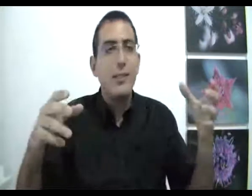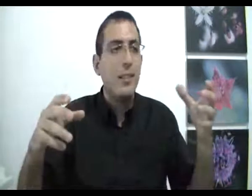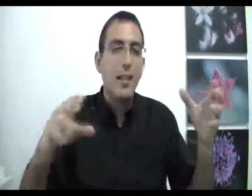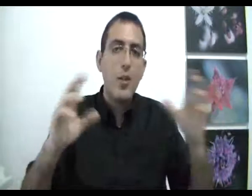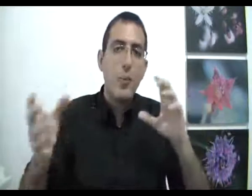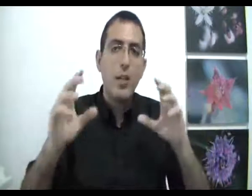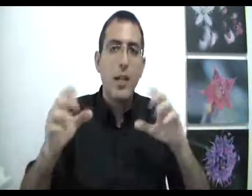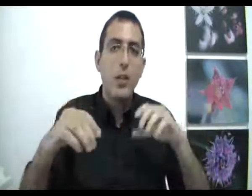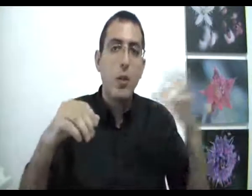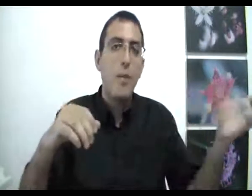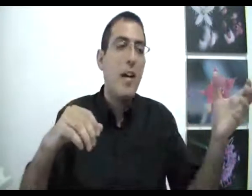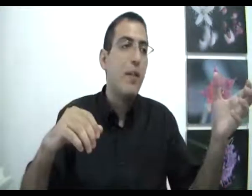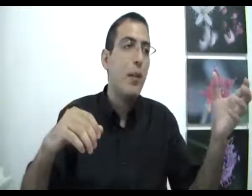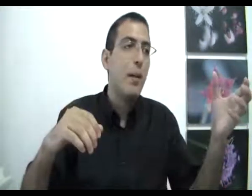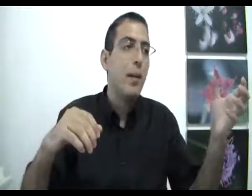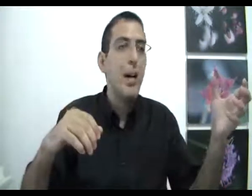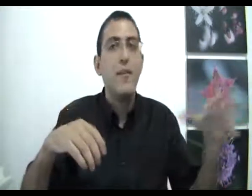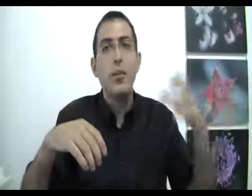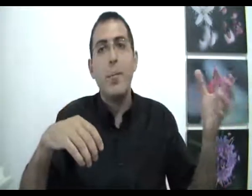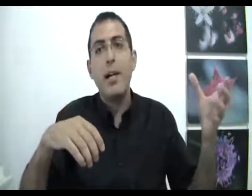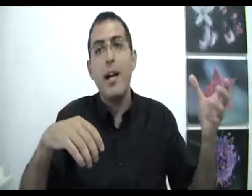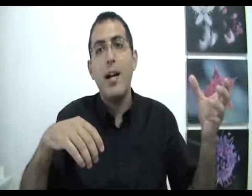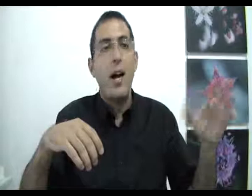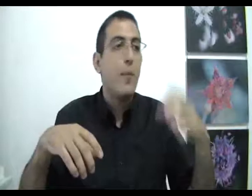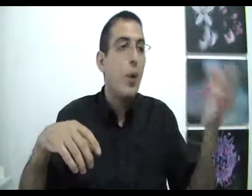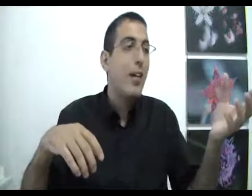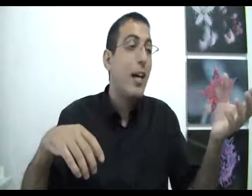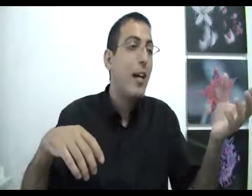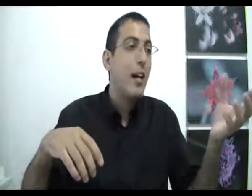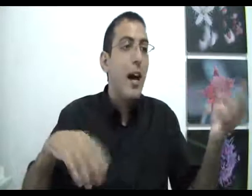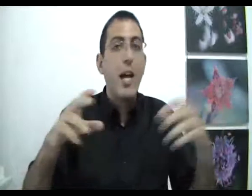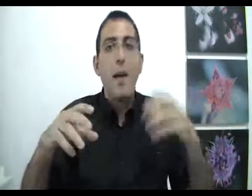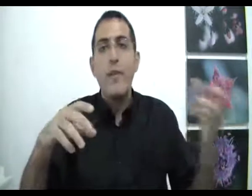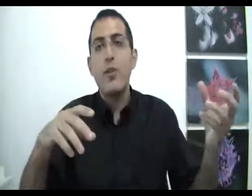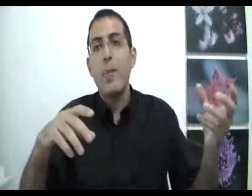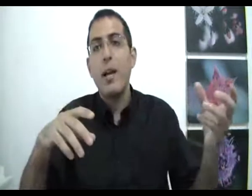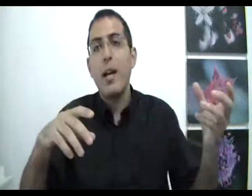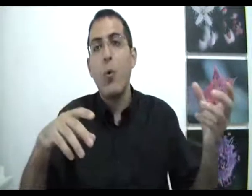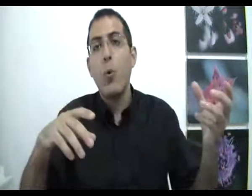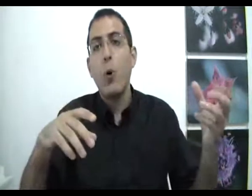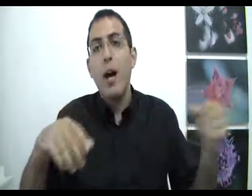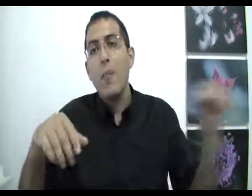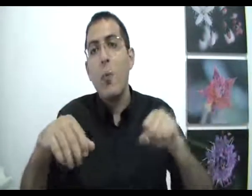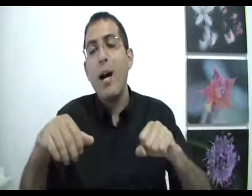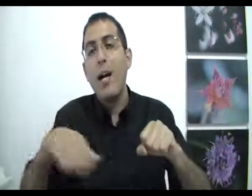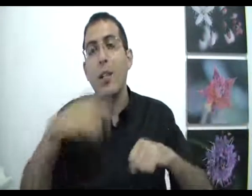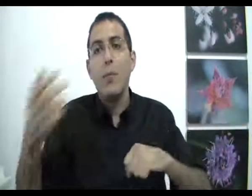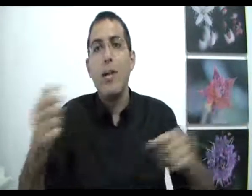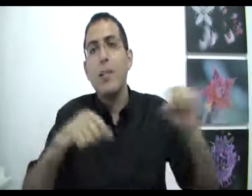סדר, כי יש פה אפשר להגיד מה ההפך של הבחירה, ההפך של הבחירה האם הוא הקראי, האם ההפך של הבחירה הוא המוכרח, אתה לא מוכר, אתה